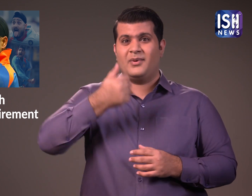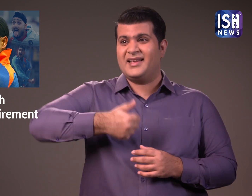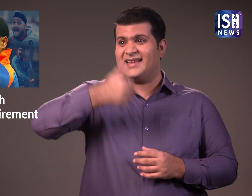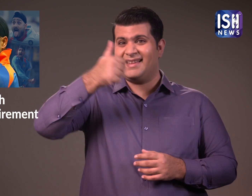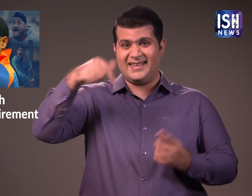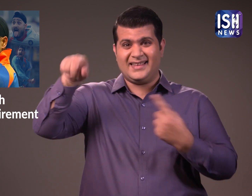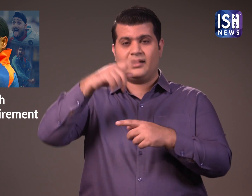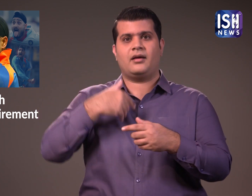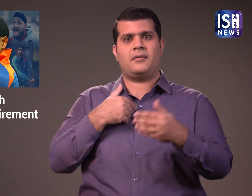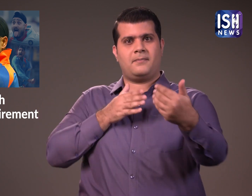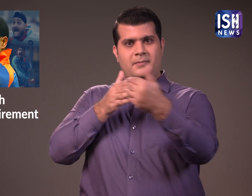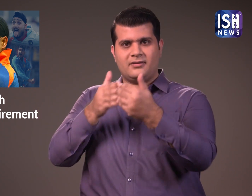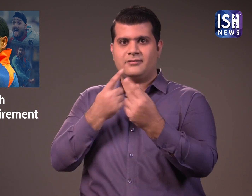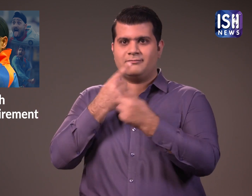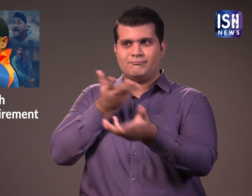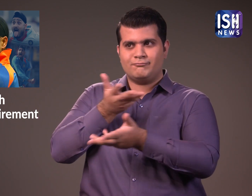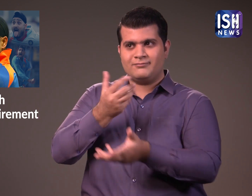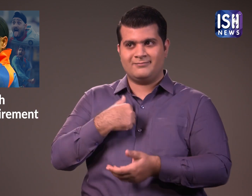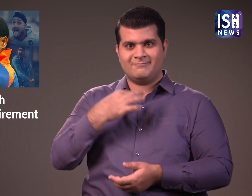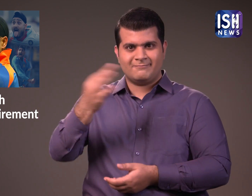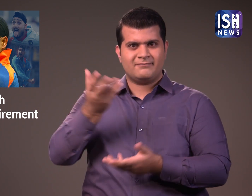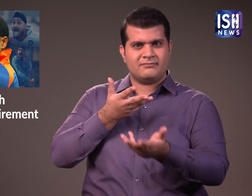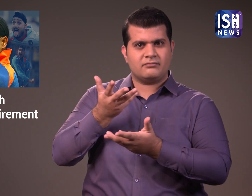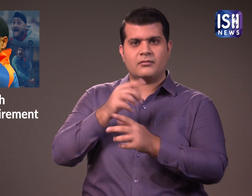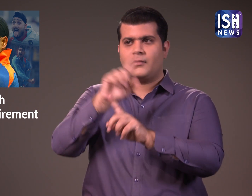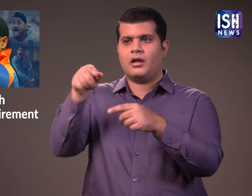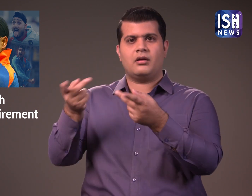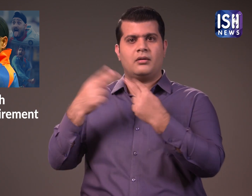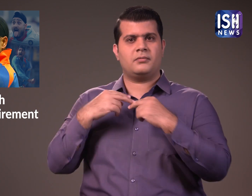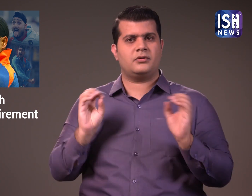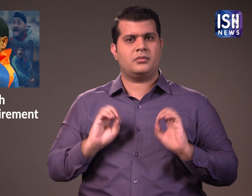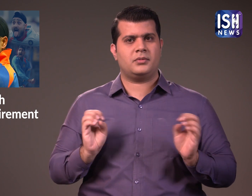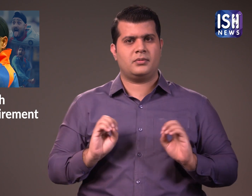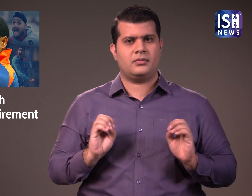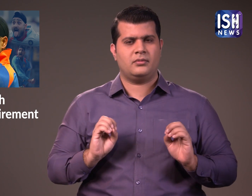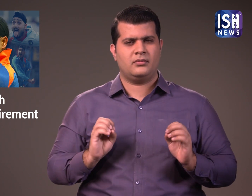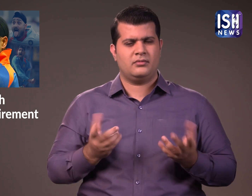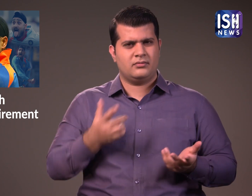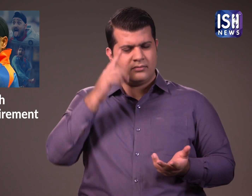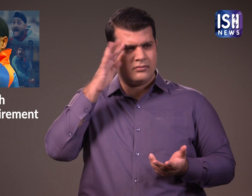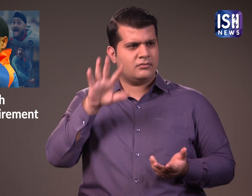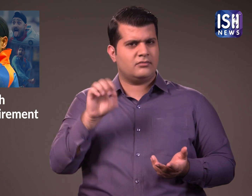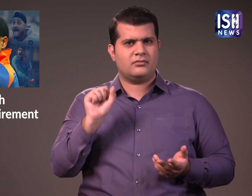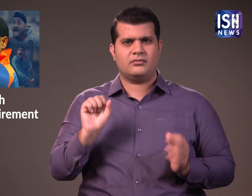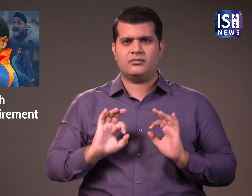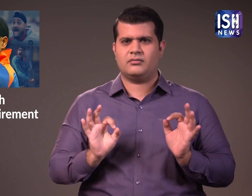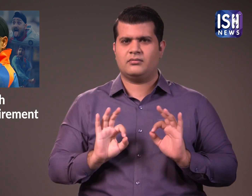मैने चैन करताओ सहित लोगों से संपर करने की कोषिश की लेकिन कोई प्रत्रिक्या नहीं मिली